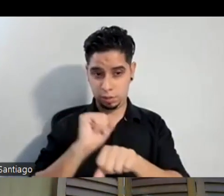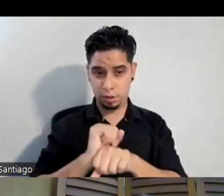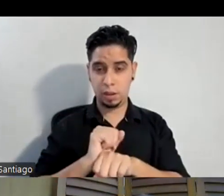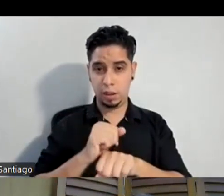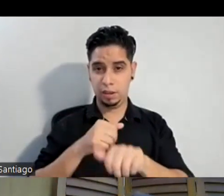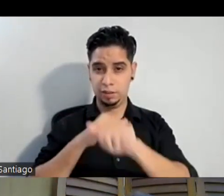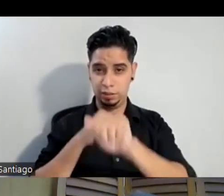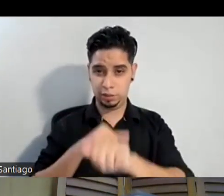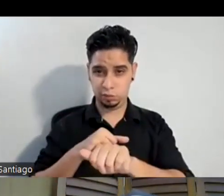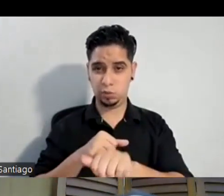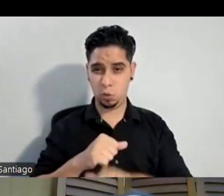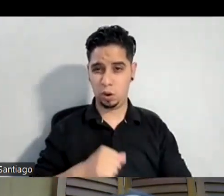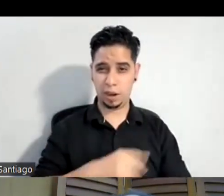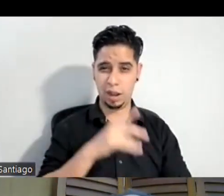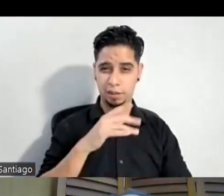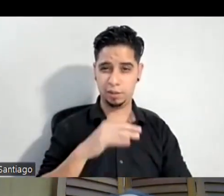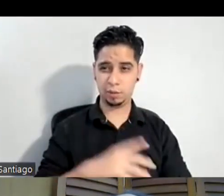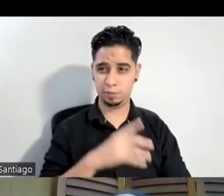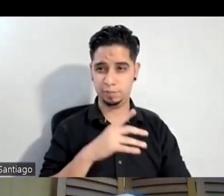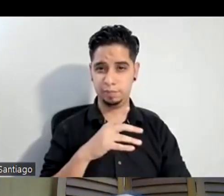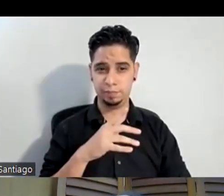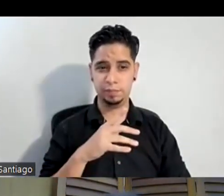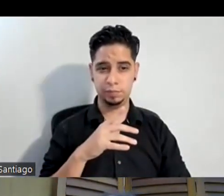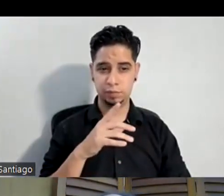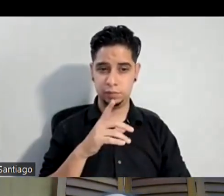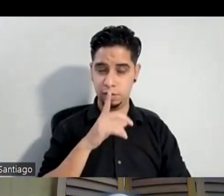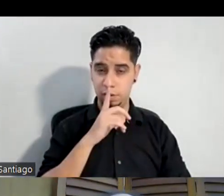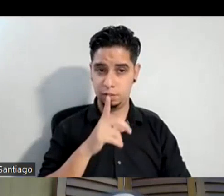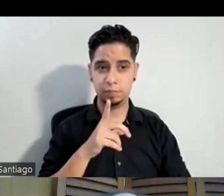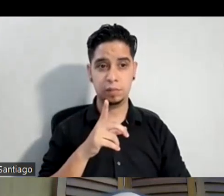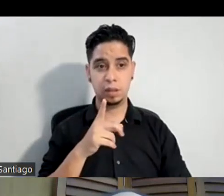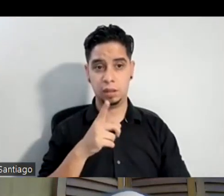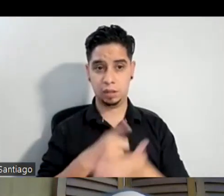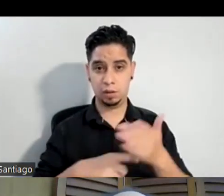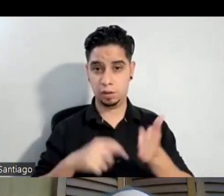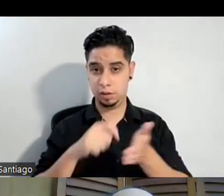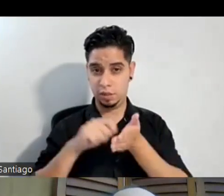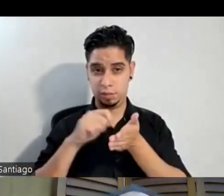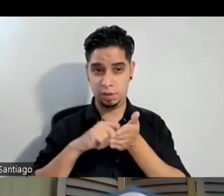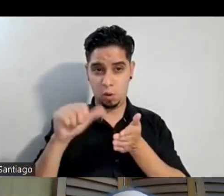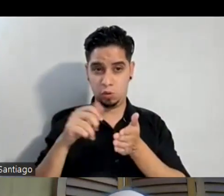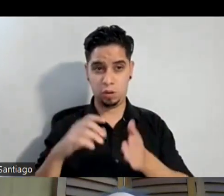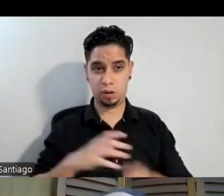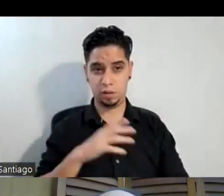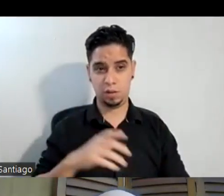clásico Richard Dickens y que lo escribe otro clásico que es José Luis Ramos Escobar